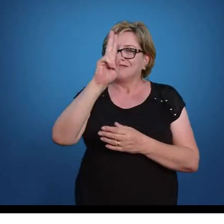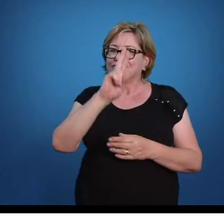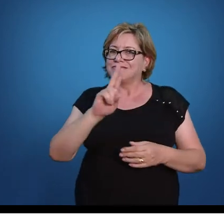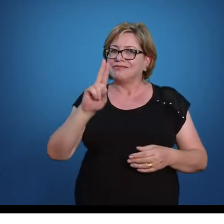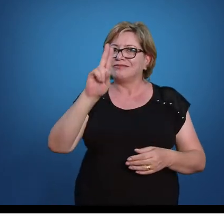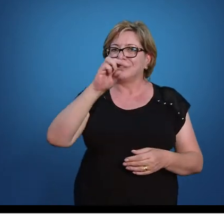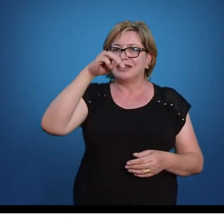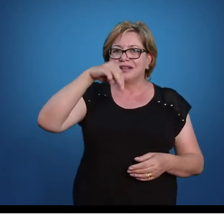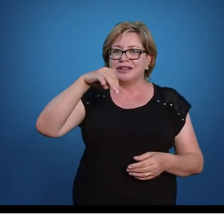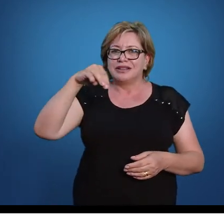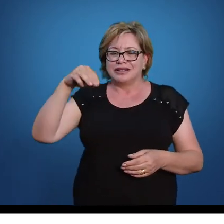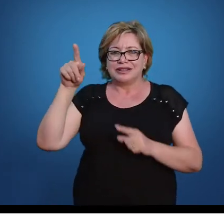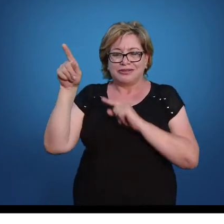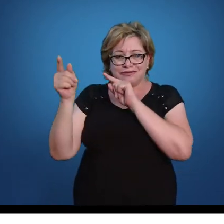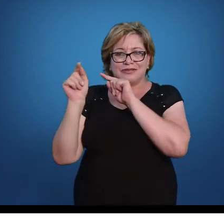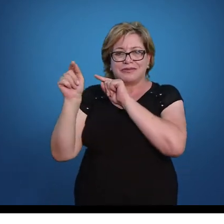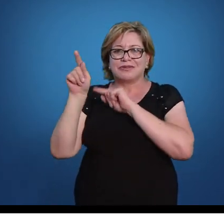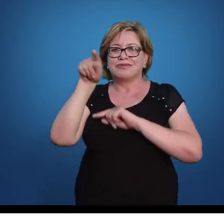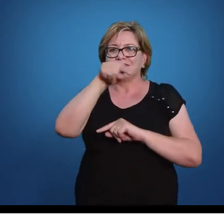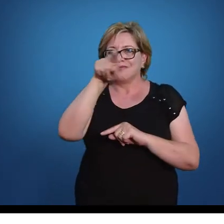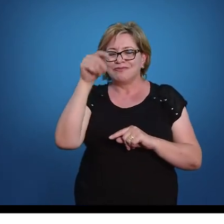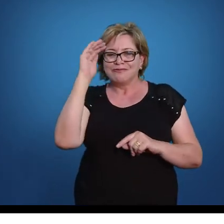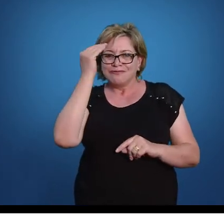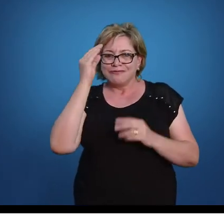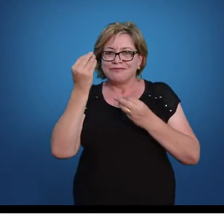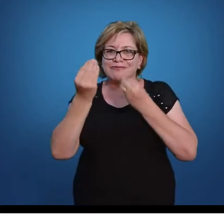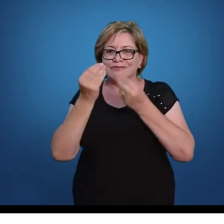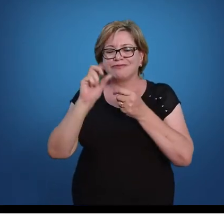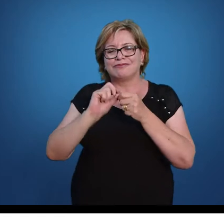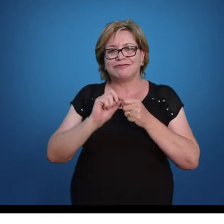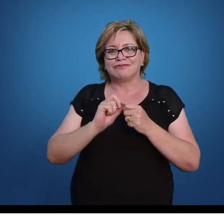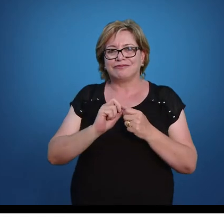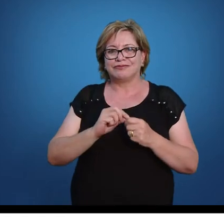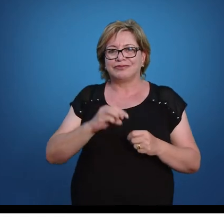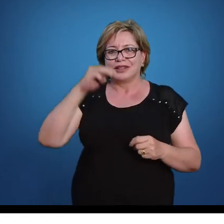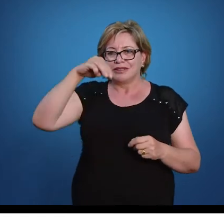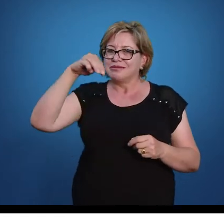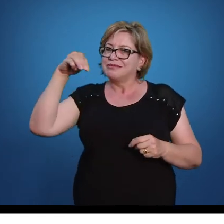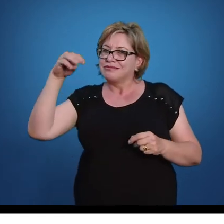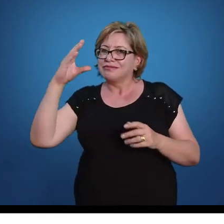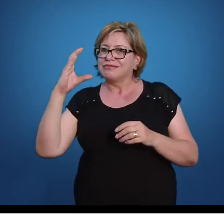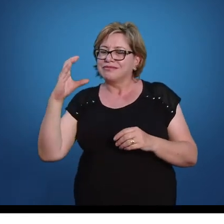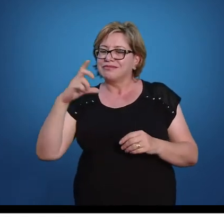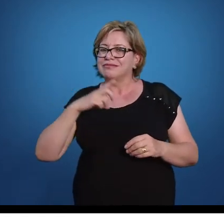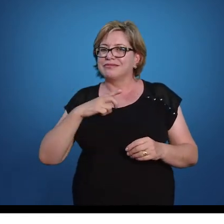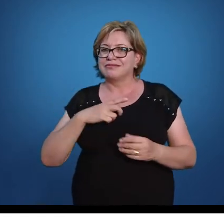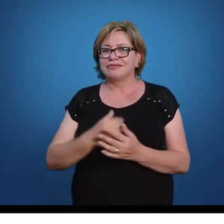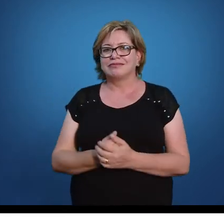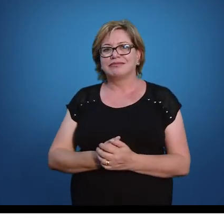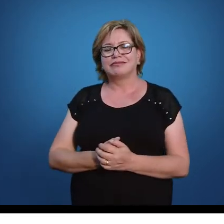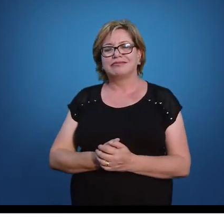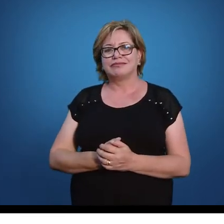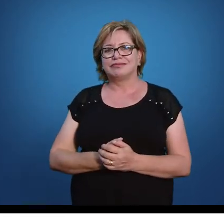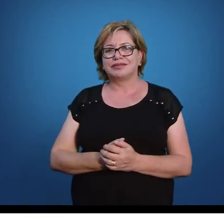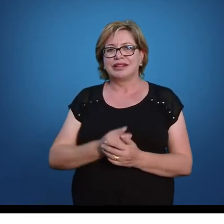múltiplo comum aqui no cantinho para vocês entenderem o processo. Então, eu tenho um mínimo múltiplo comum. Esse mínimo múltiplo